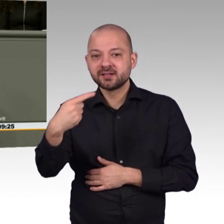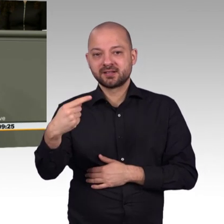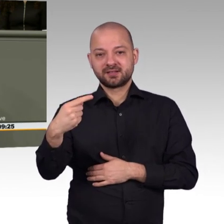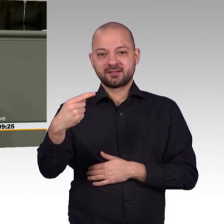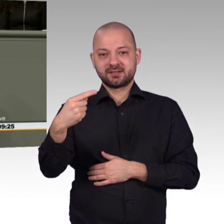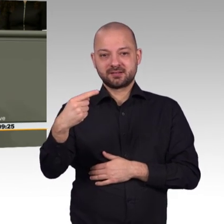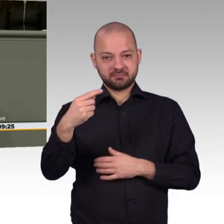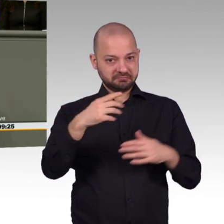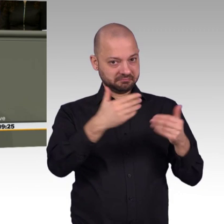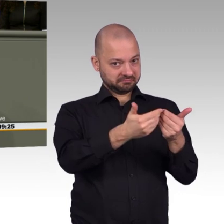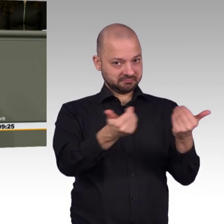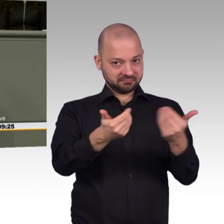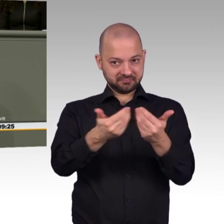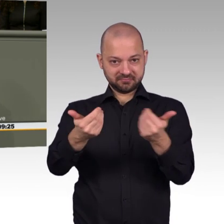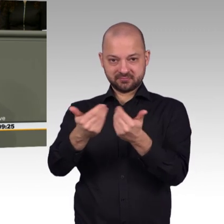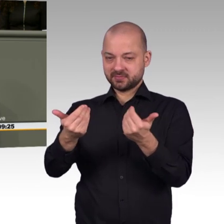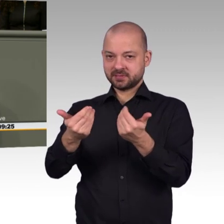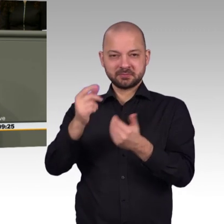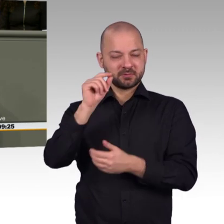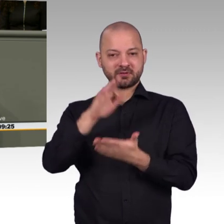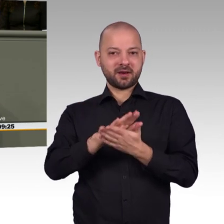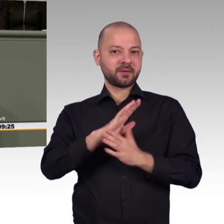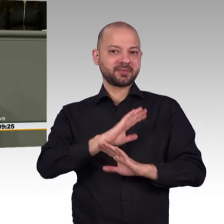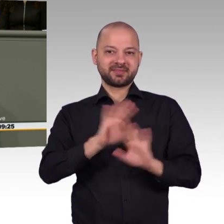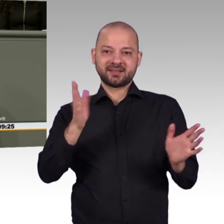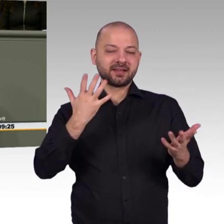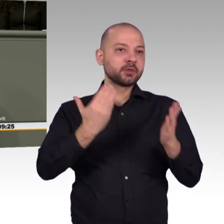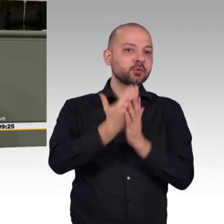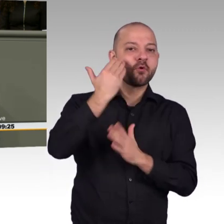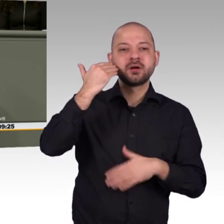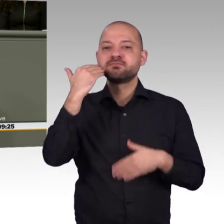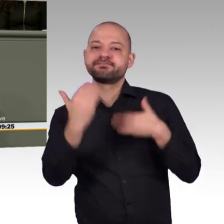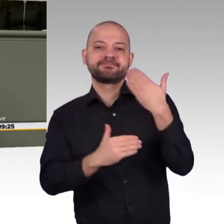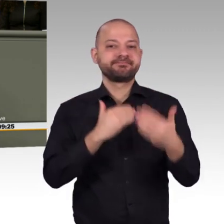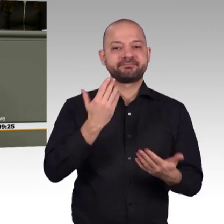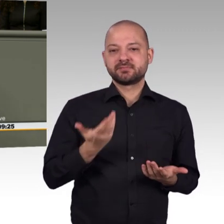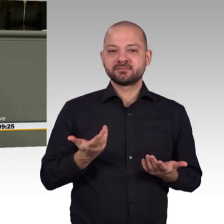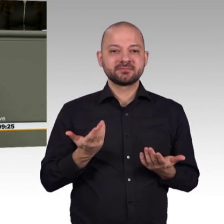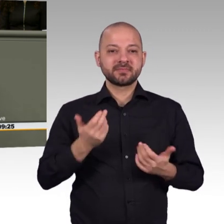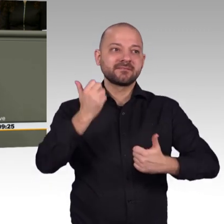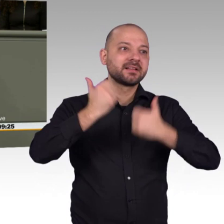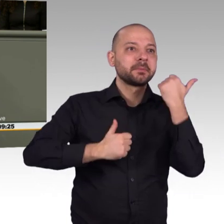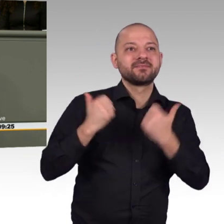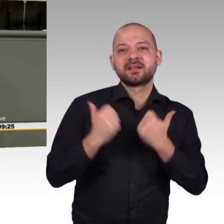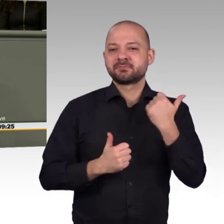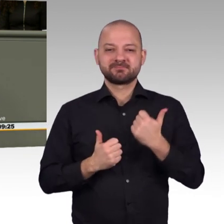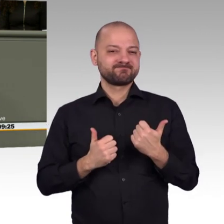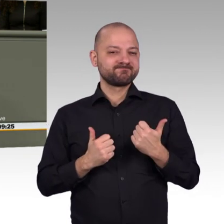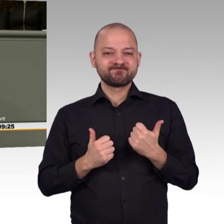-Anbietern verboten. Und wir wundern uns tatsächlich, warum es noch immer kein europäisches Google gibt. Wie soll unter solchen Rahmenbedingungen